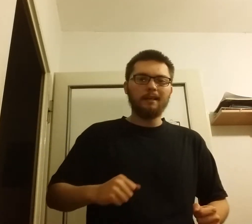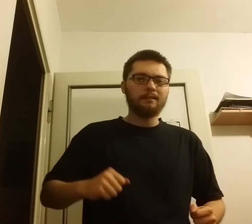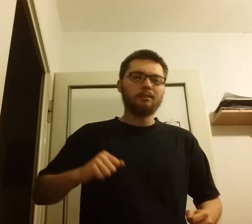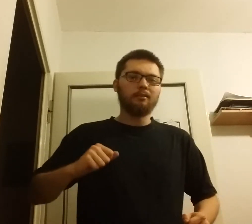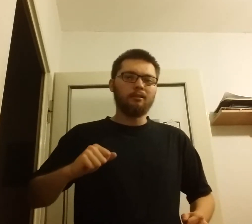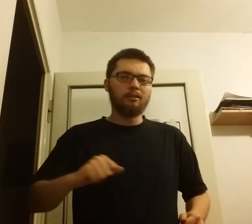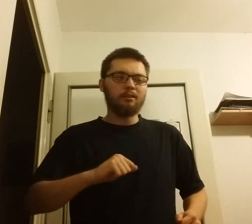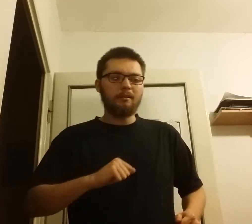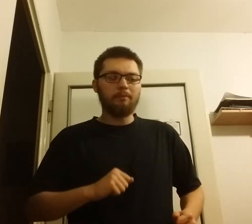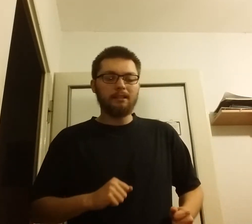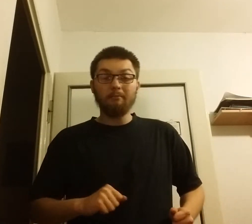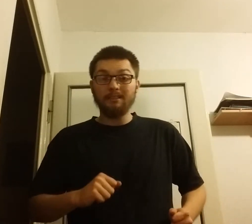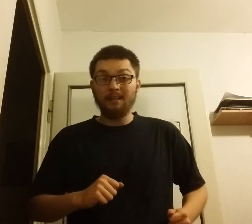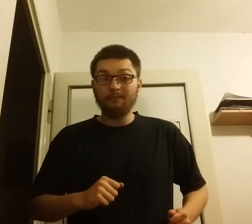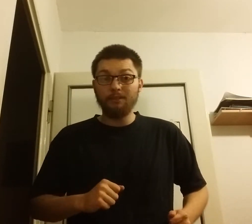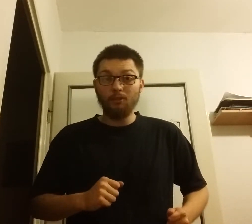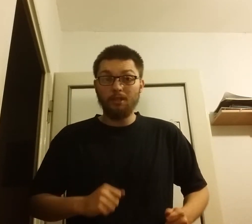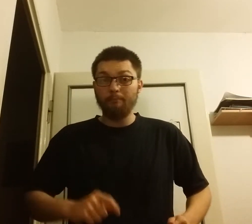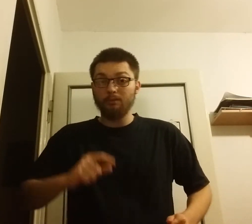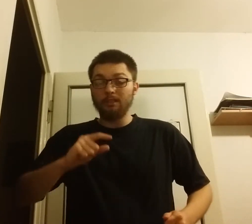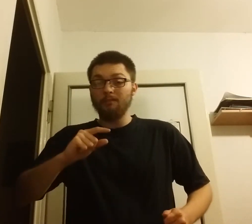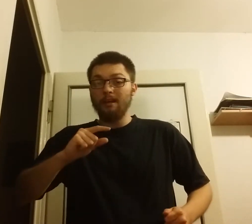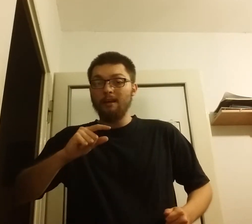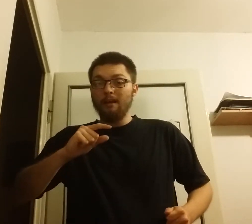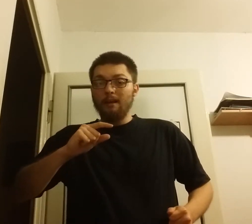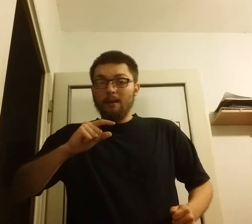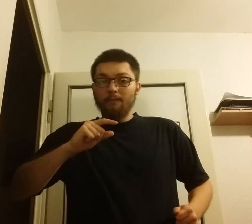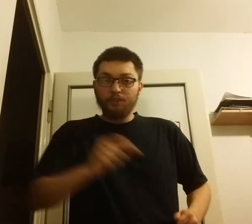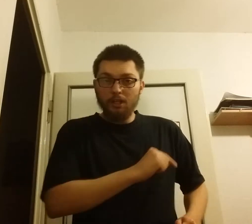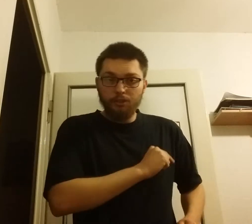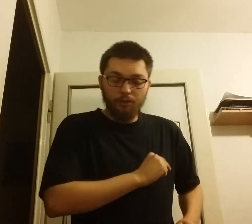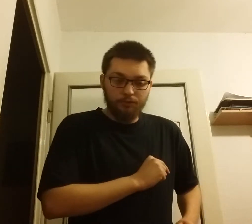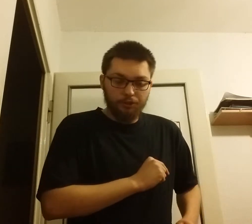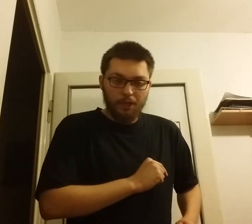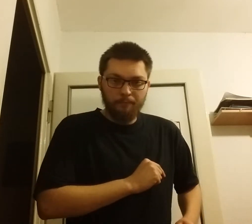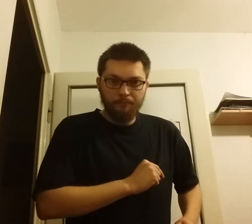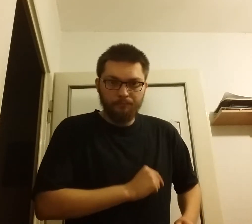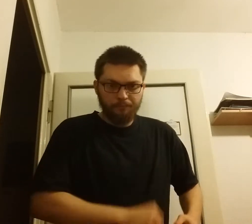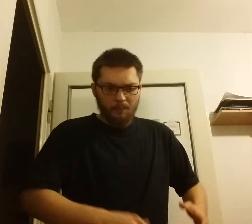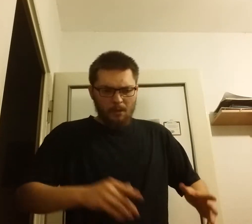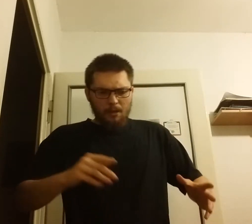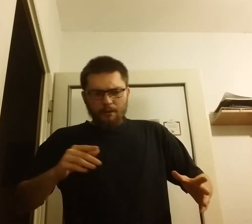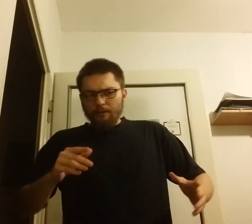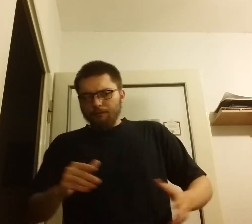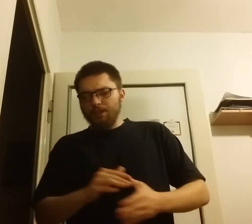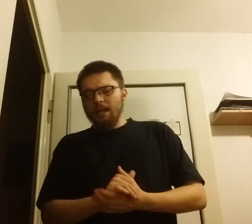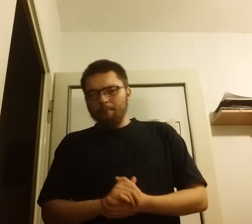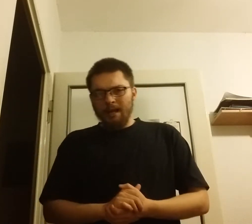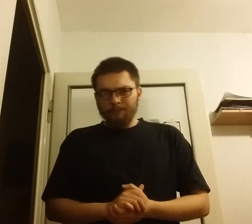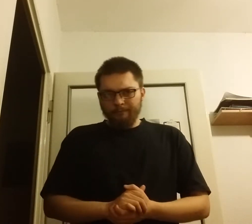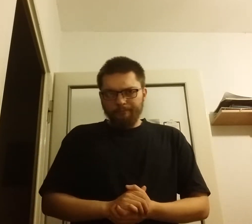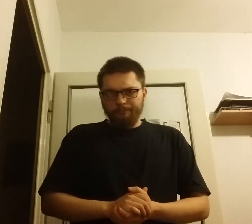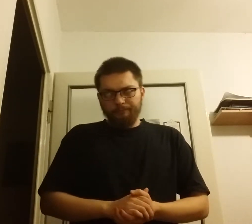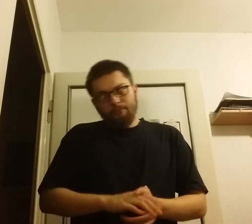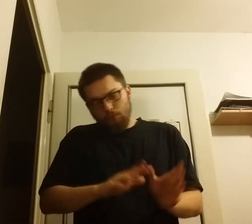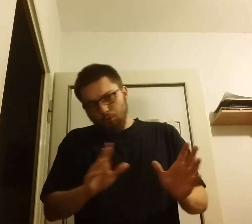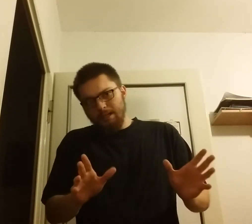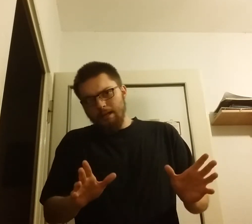jest tym planem zachwycony i postanawia wcielić go w życie. Wciela plan. Tutaj